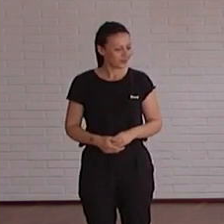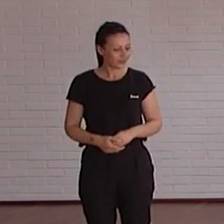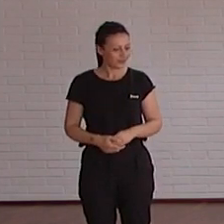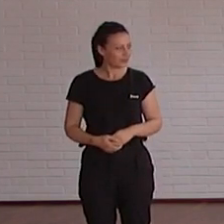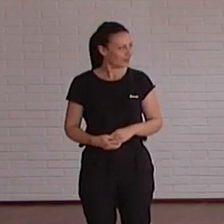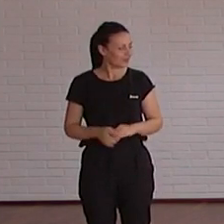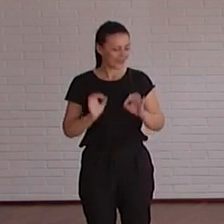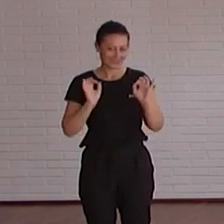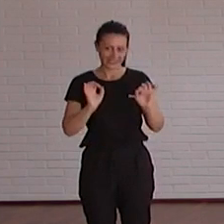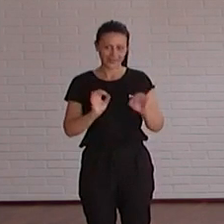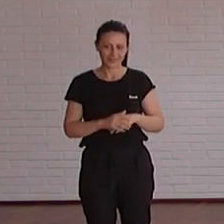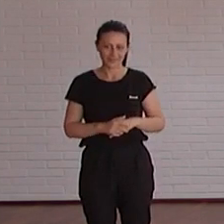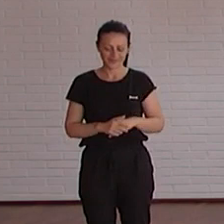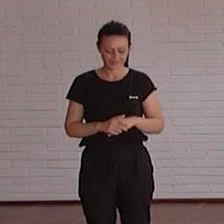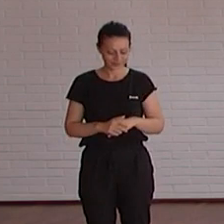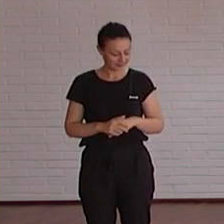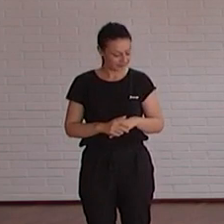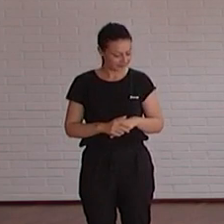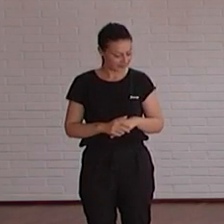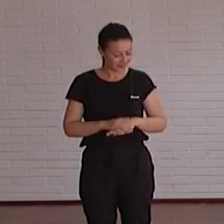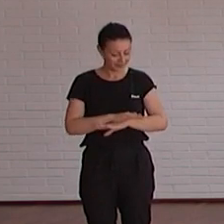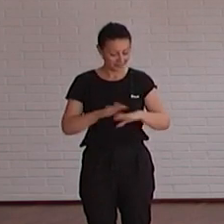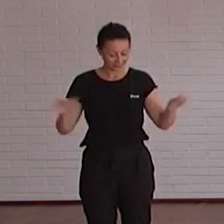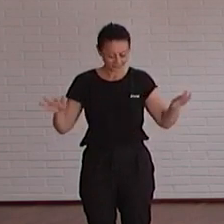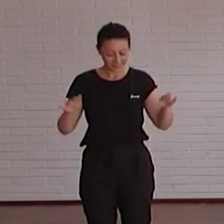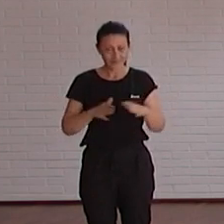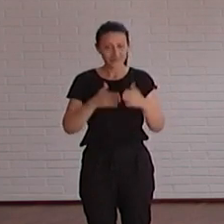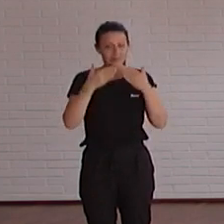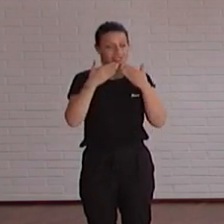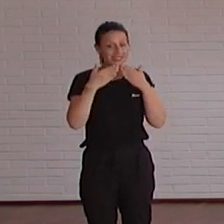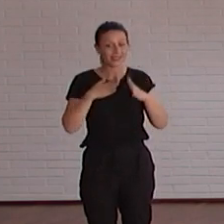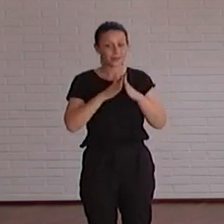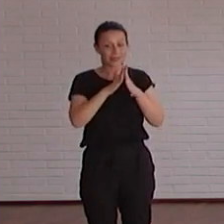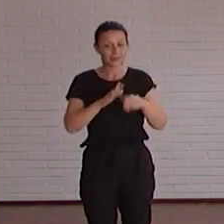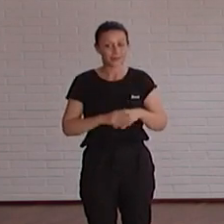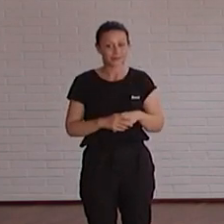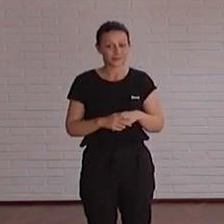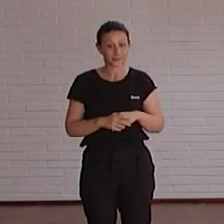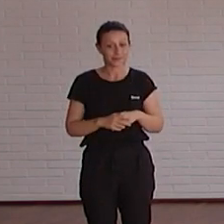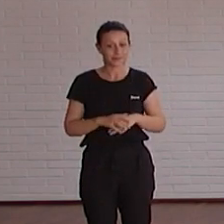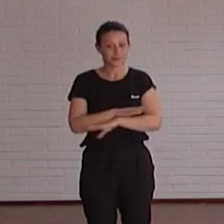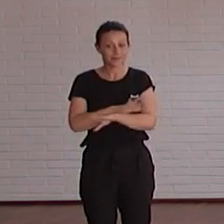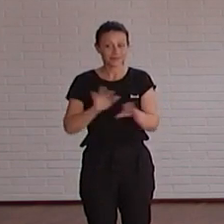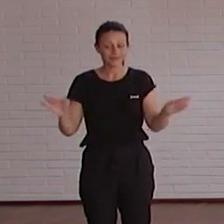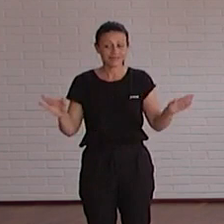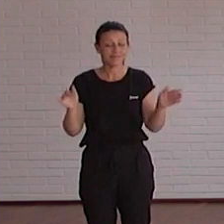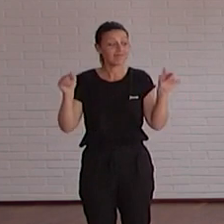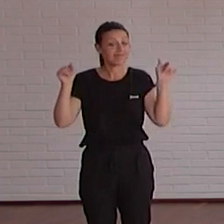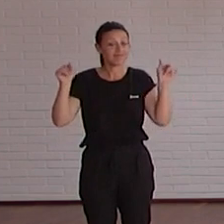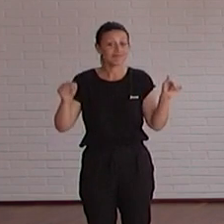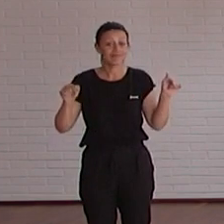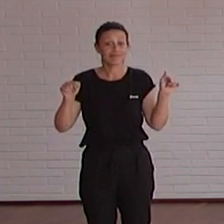y ahí estamos pues nada muchas gracias María y nada pues con esto